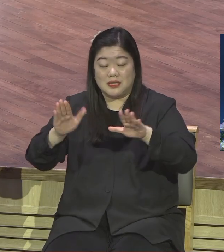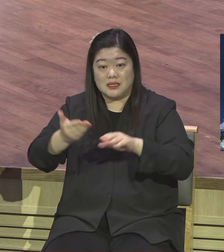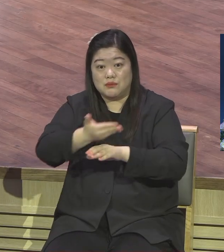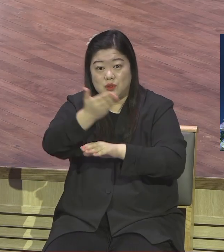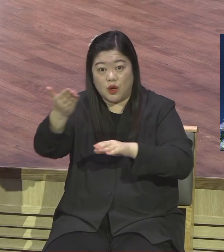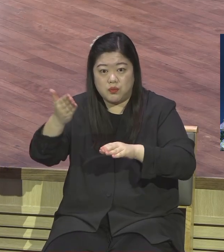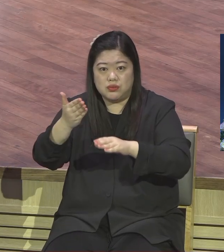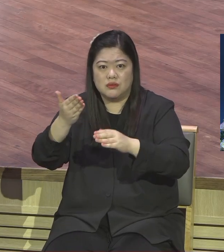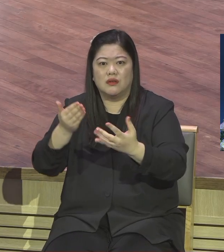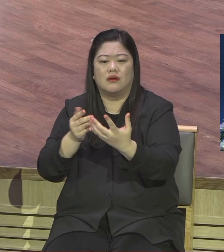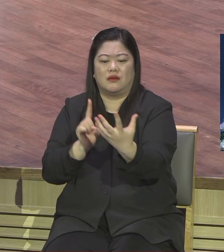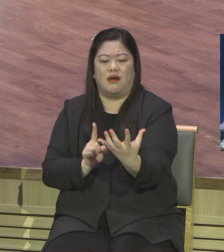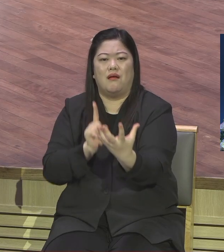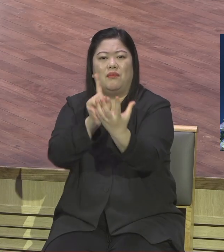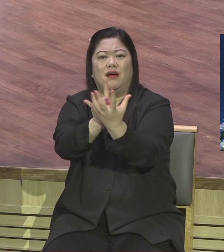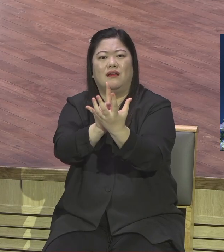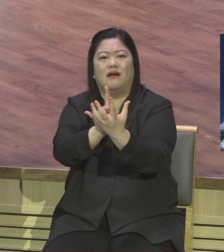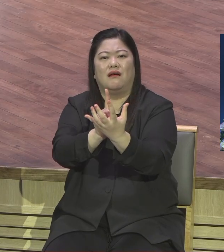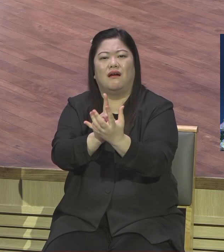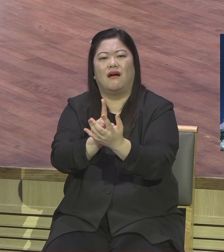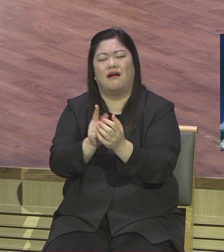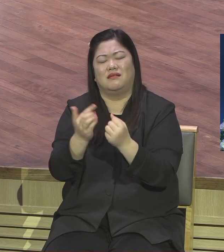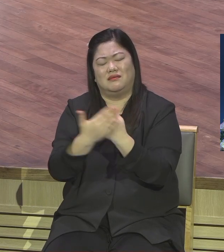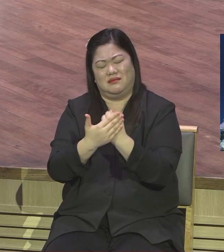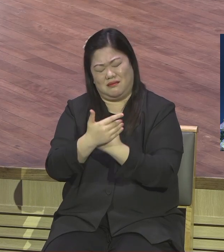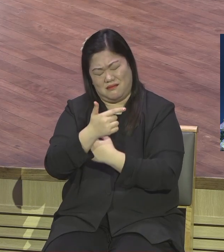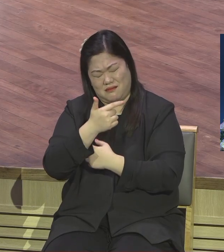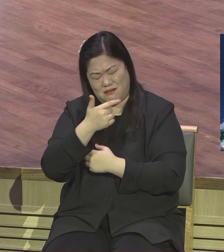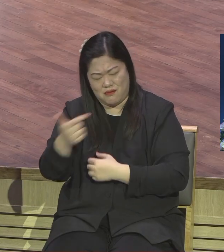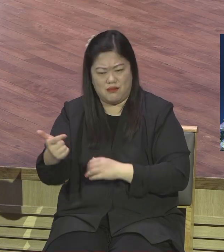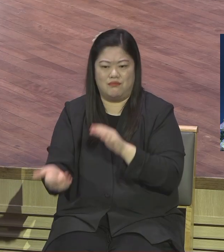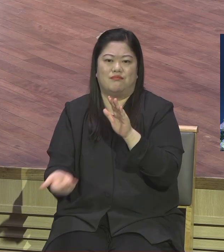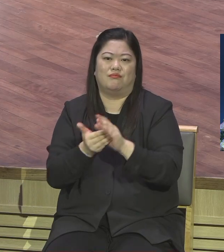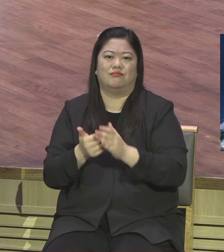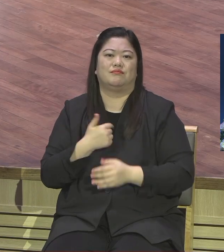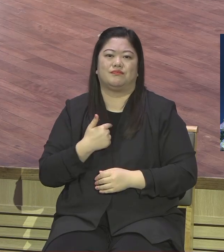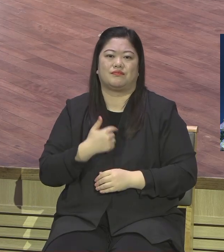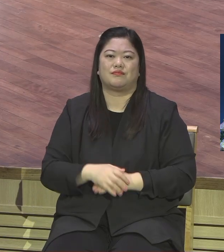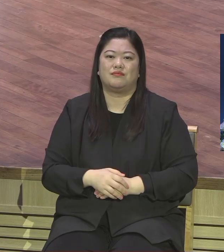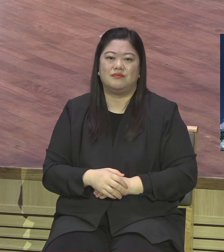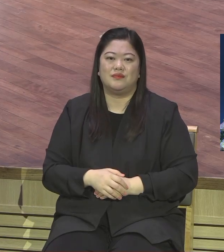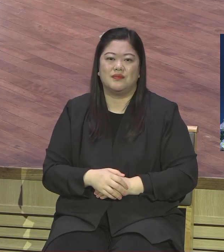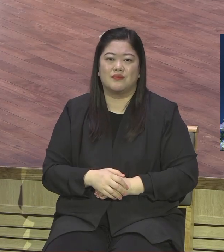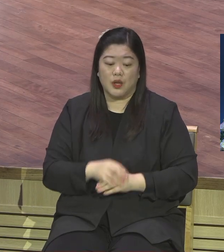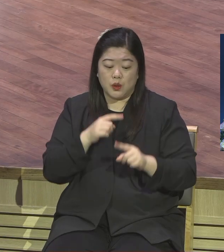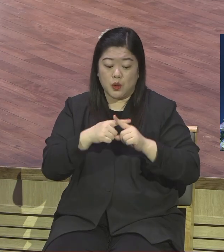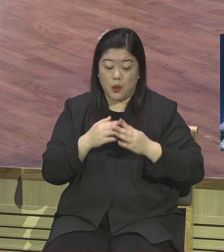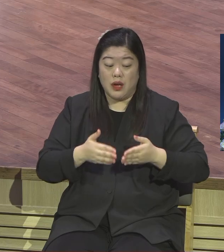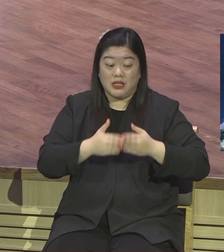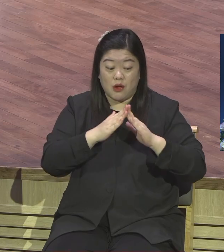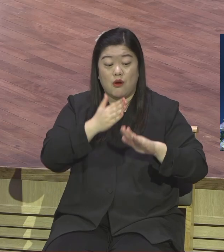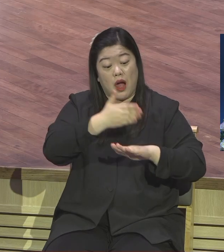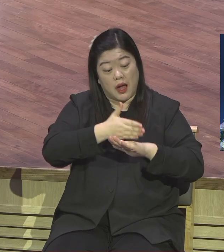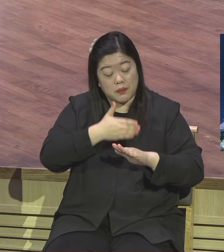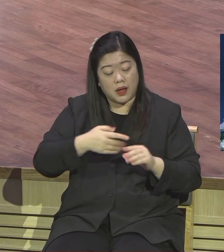해주신 은혜가 제일 커요. 여러분을 만난 것이 제일 큰 은혜였어요. 가만히 목상해 보니까